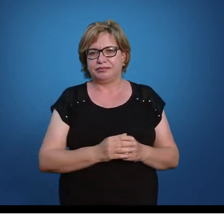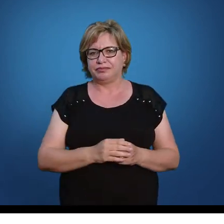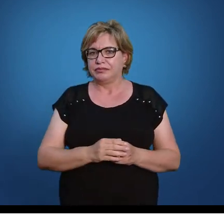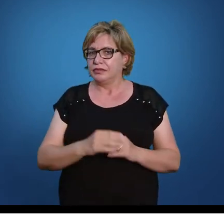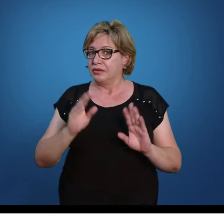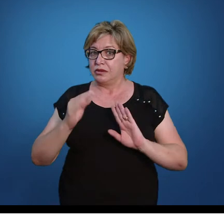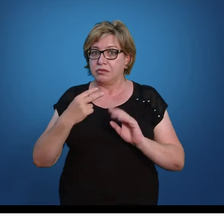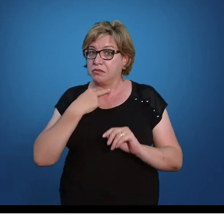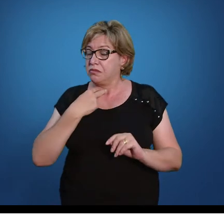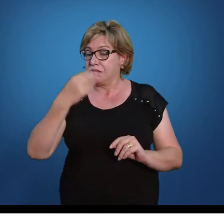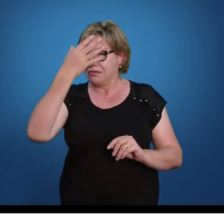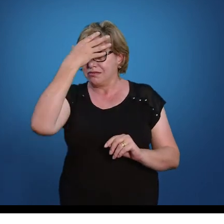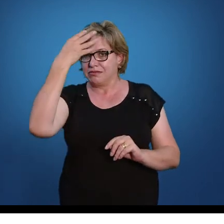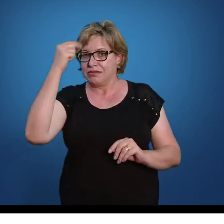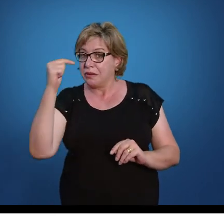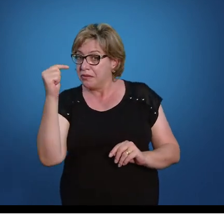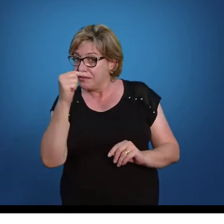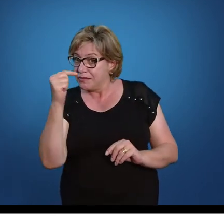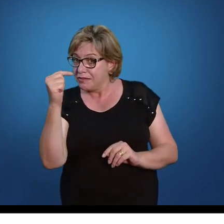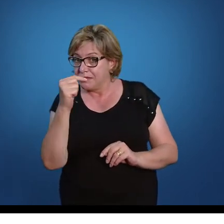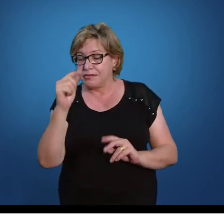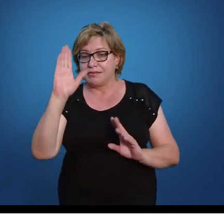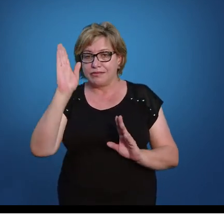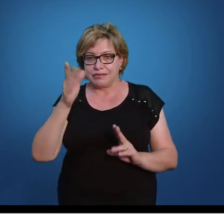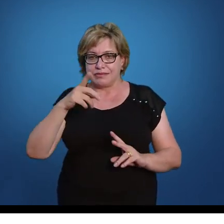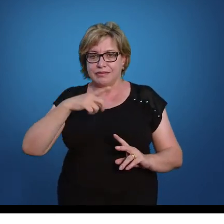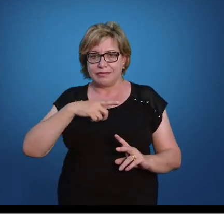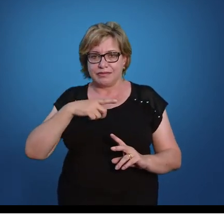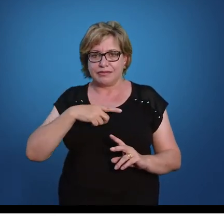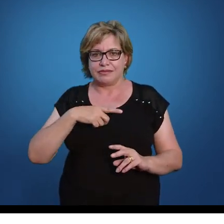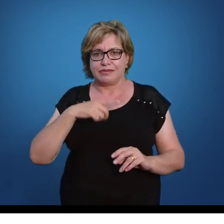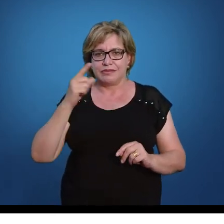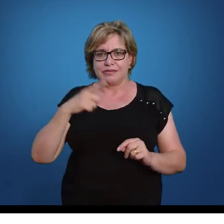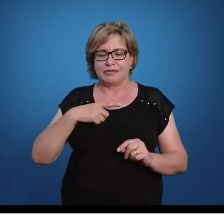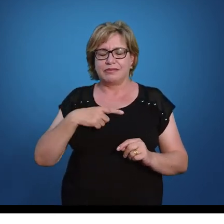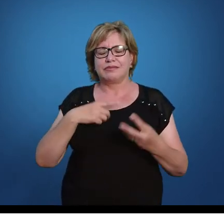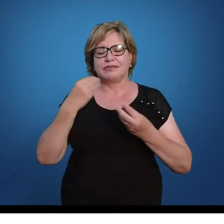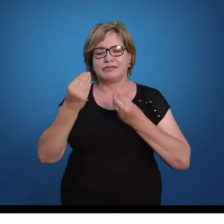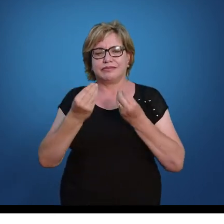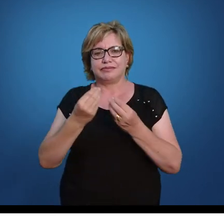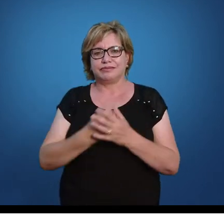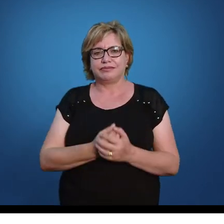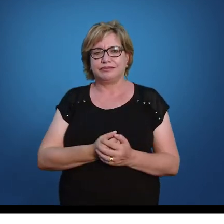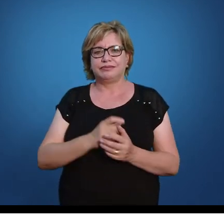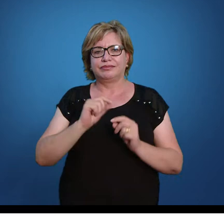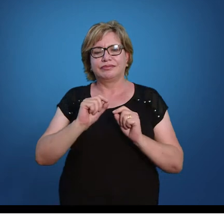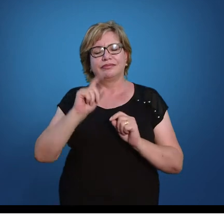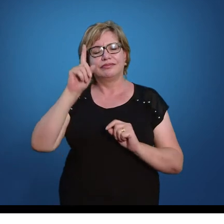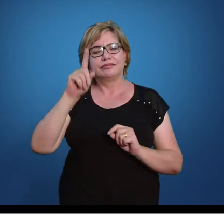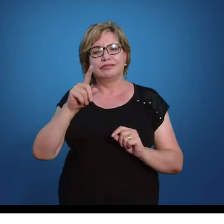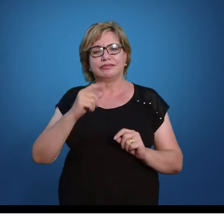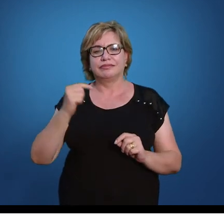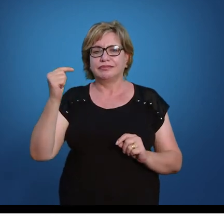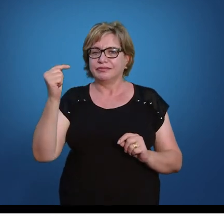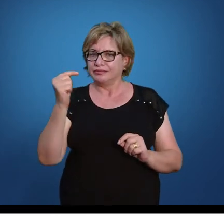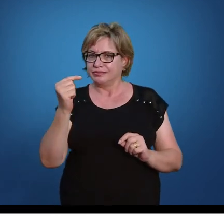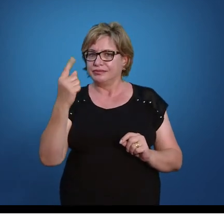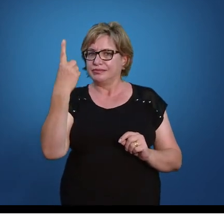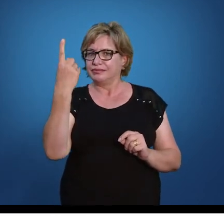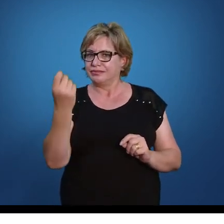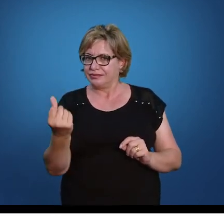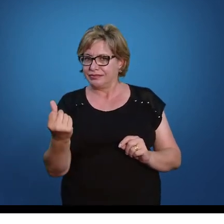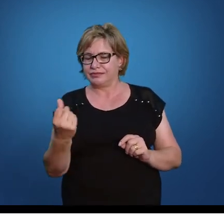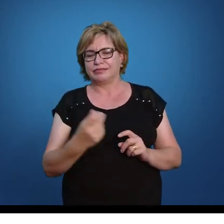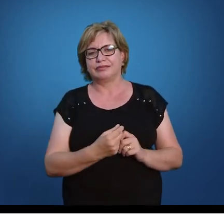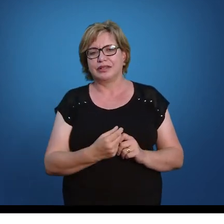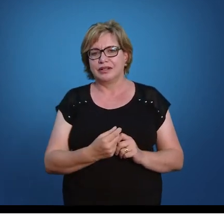Então, não desconsiderem esse menos B. Já existe ali da fórmula um menos. E quem é? O meu B é menos